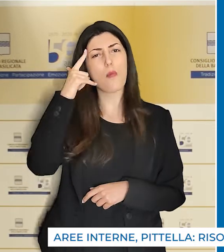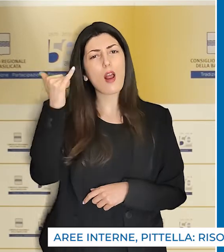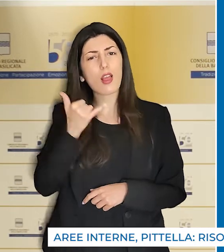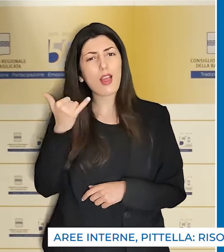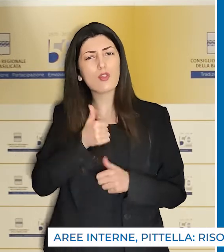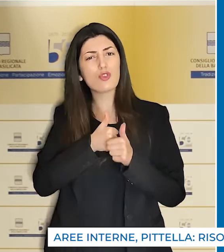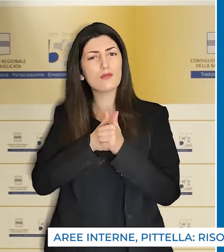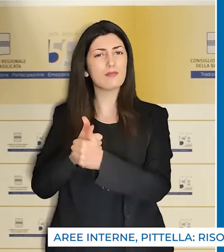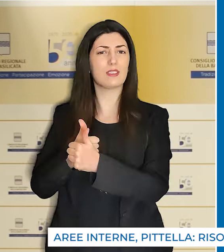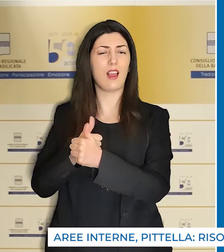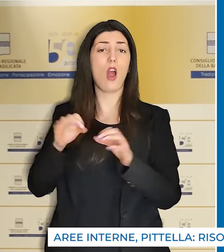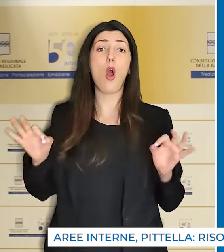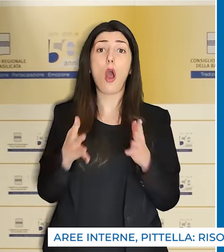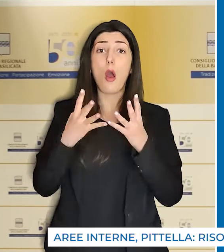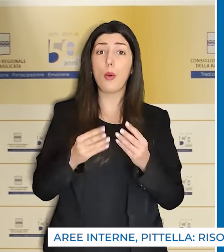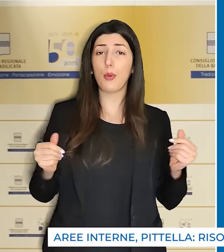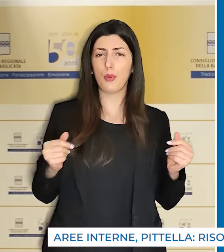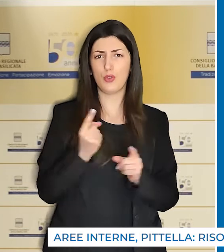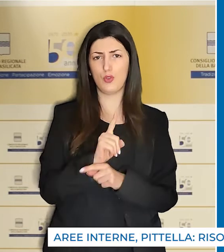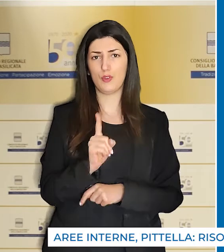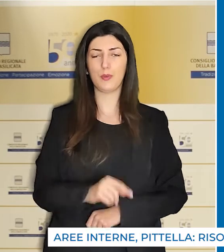per non sfumare occasioni.